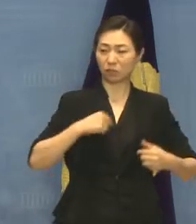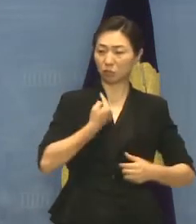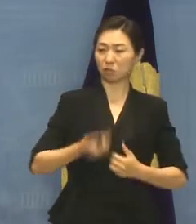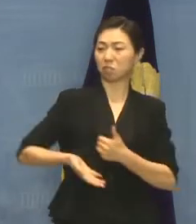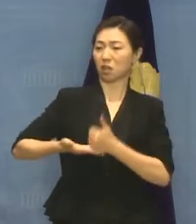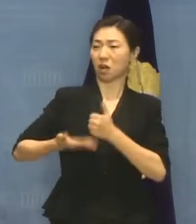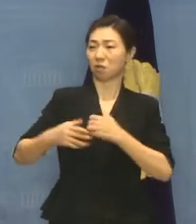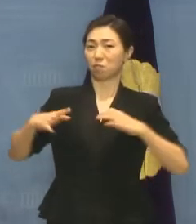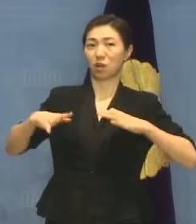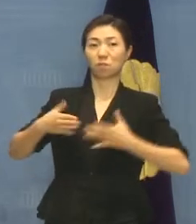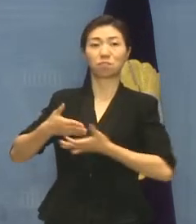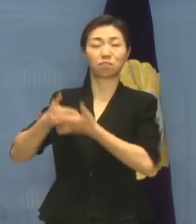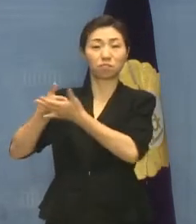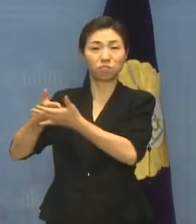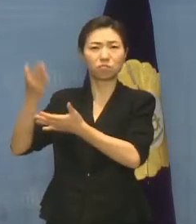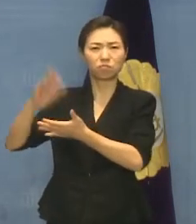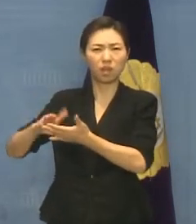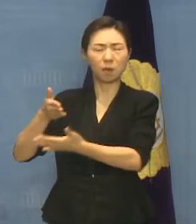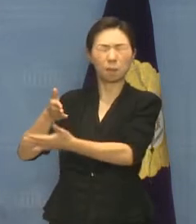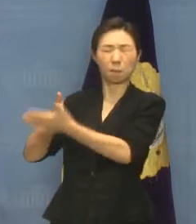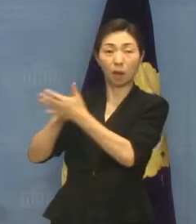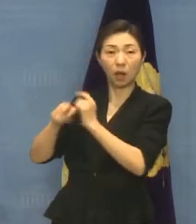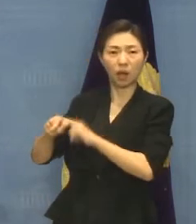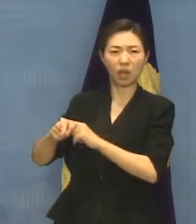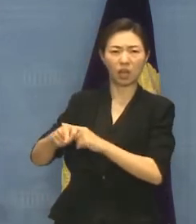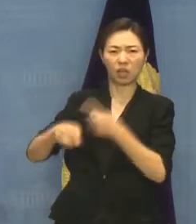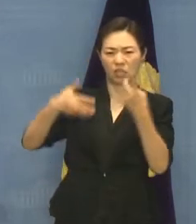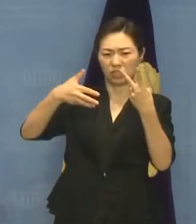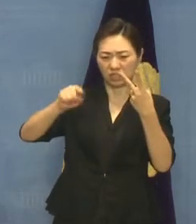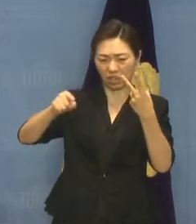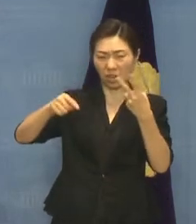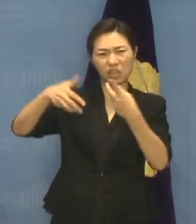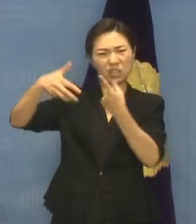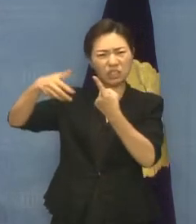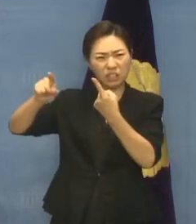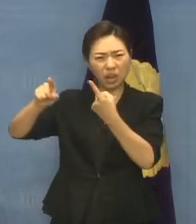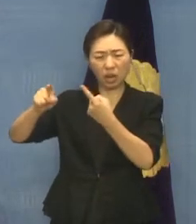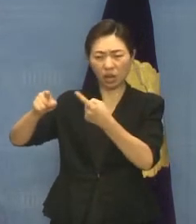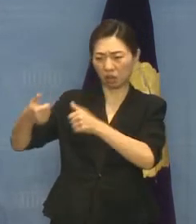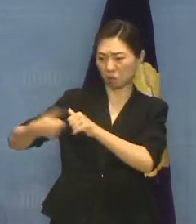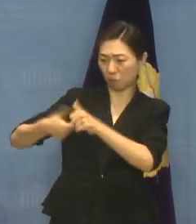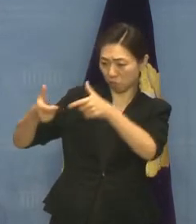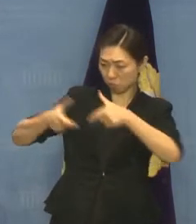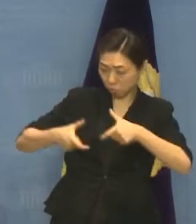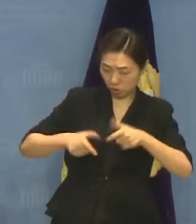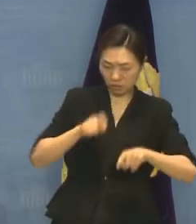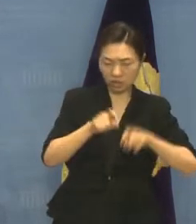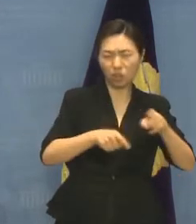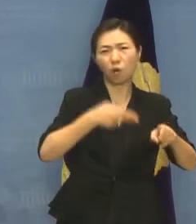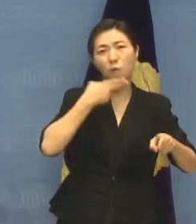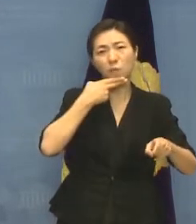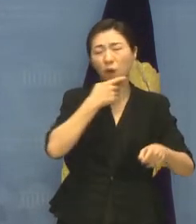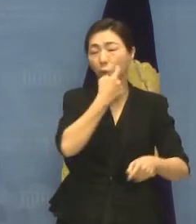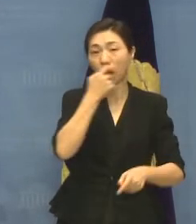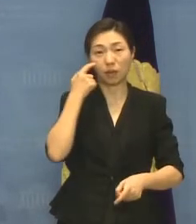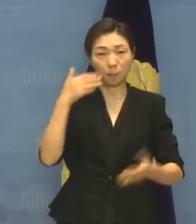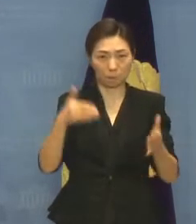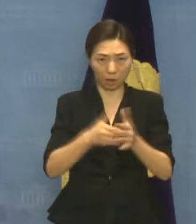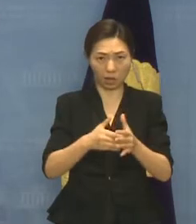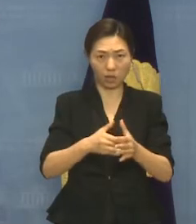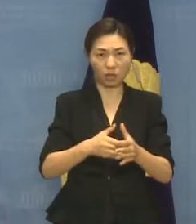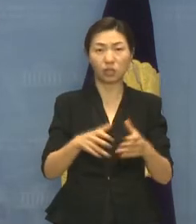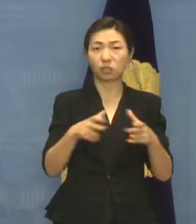견해를 통해 우리는 1차 심의 금고 역시 제대로 지키지 않은 것을 확인할 수 있었습니다. 장애인의 사회 참여 권리와